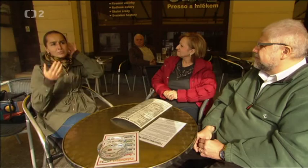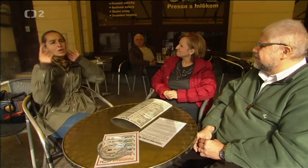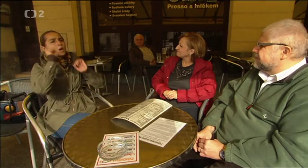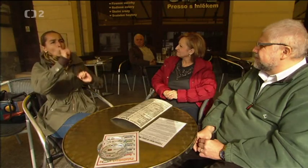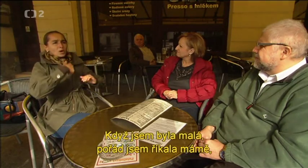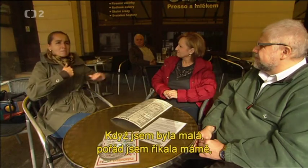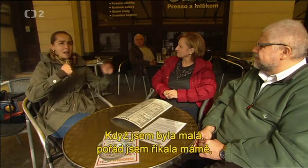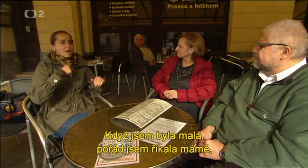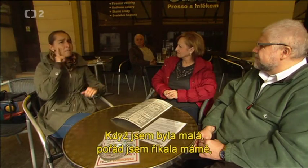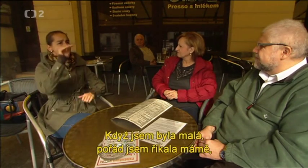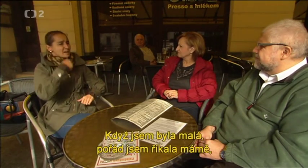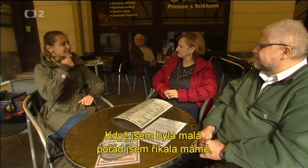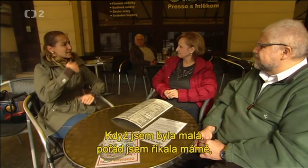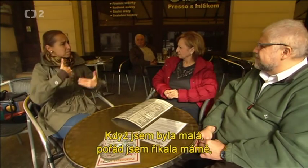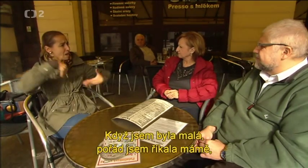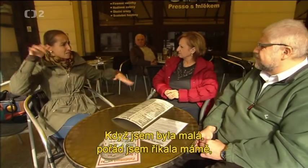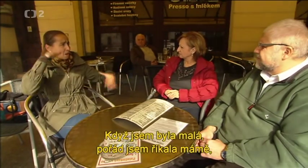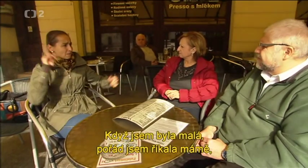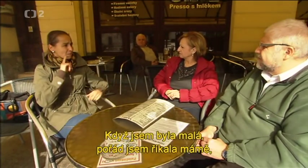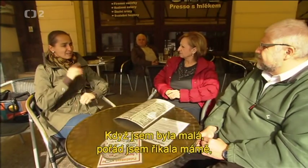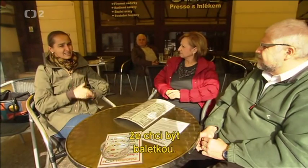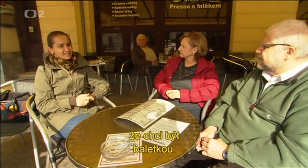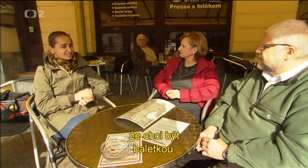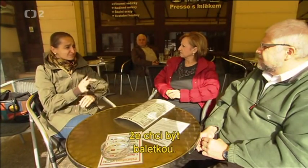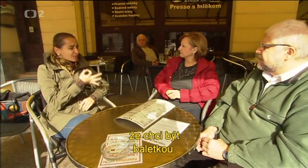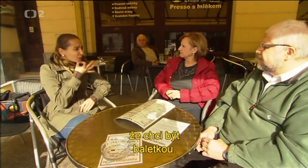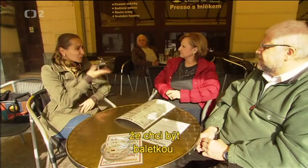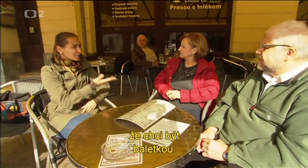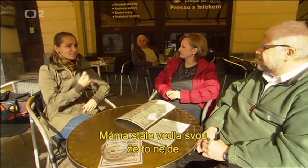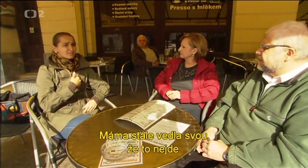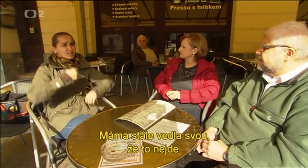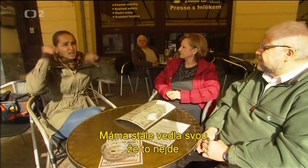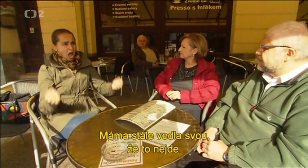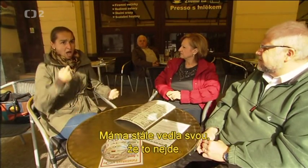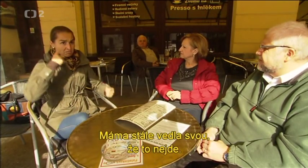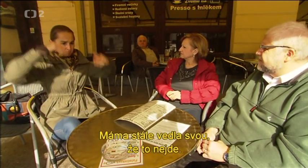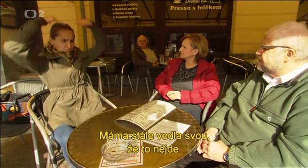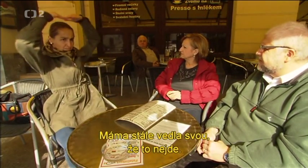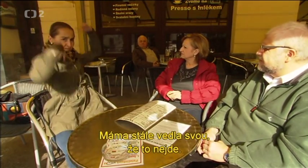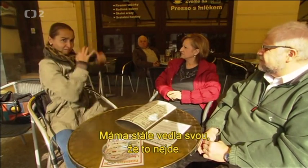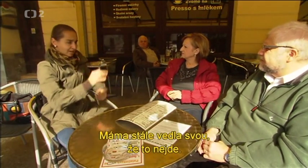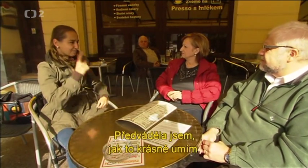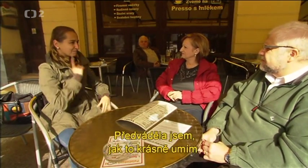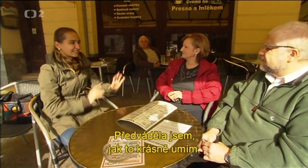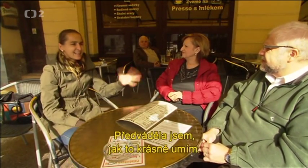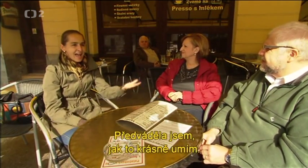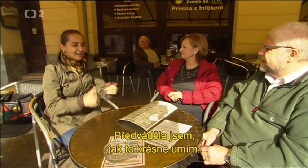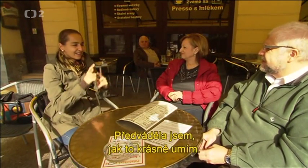Když jsem byla malá, pořád jsem říkala mámě, že chci být baletkou. Máma stále vedla svou, že to nejde. Předváděla jsem, jak to krásně umím.